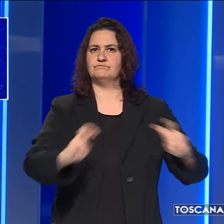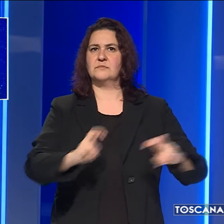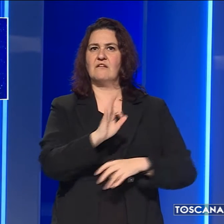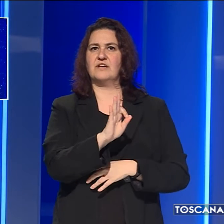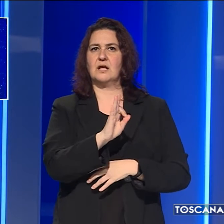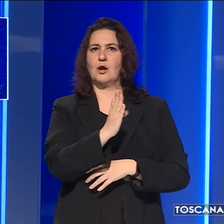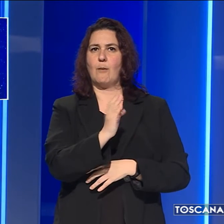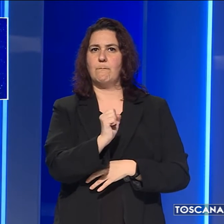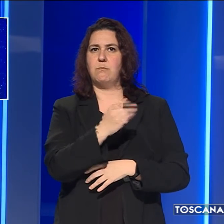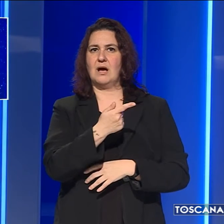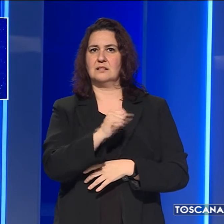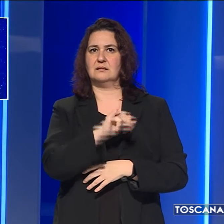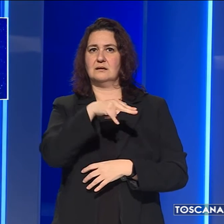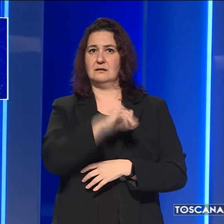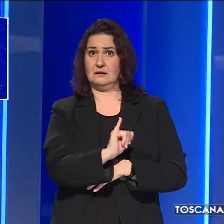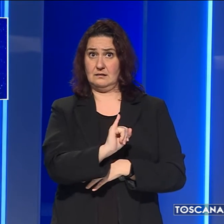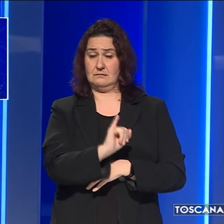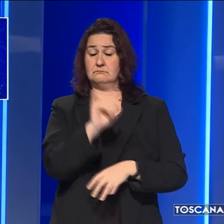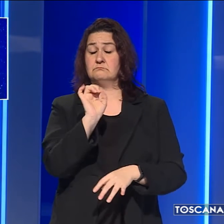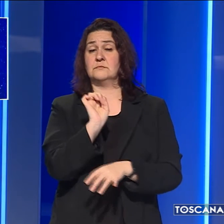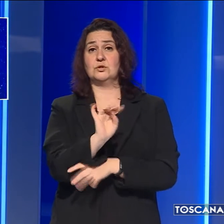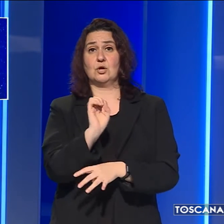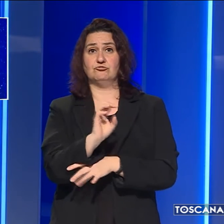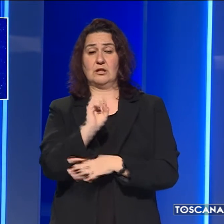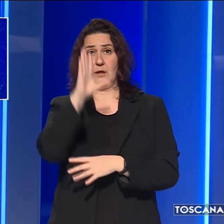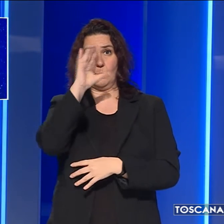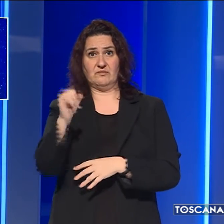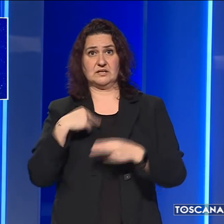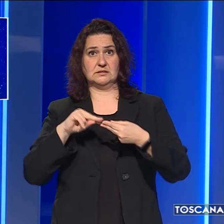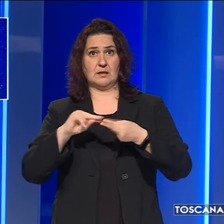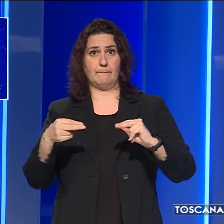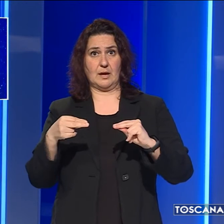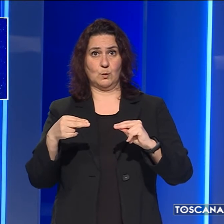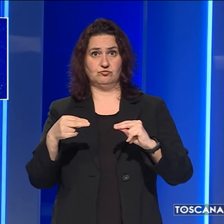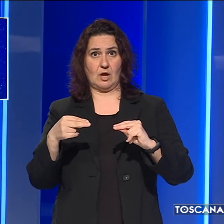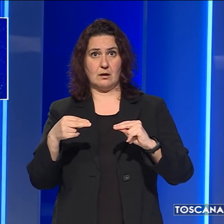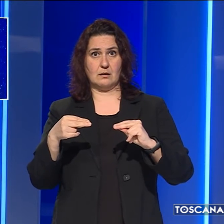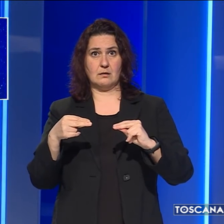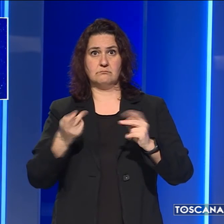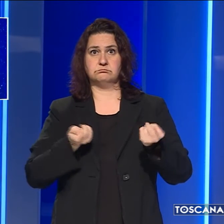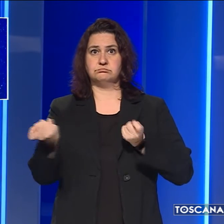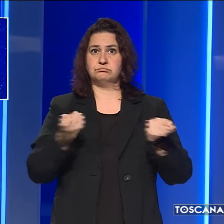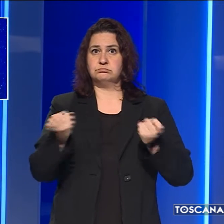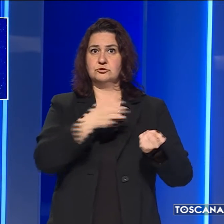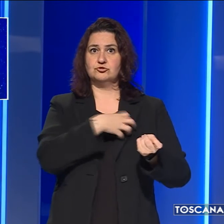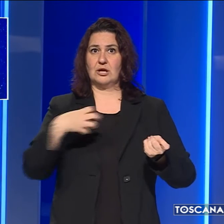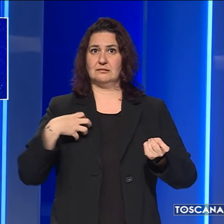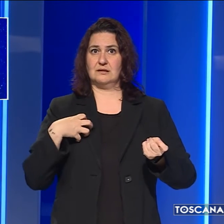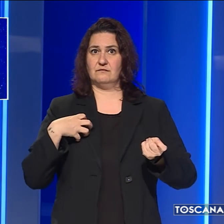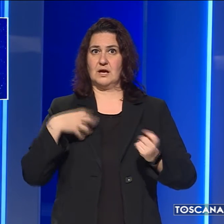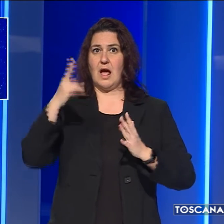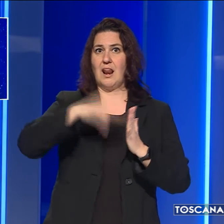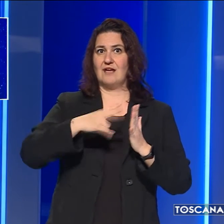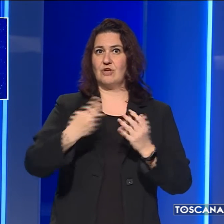Batini, docente dell'Università di Perugia, che cura la direzione scientifica di leggere